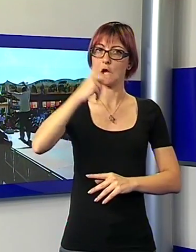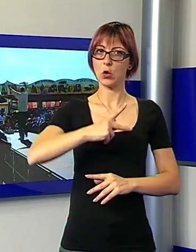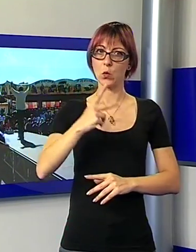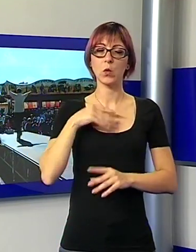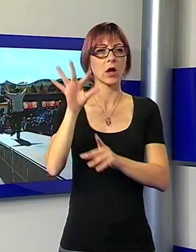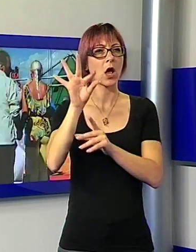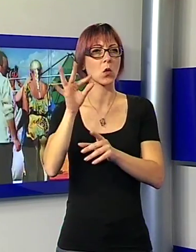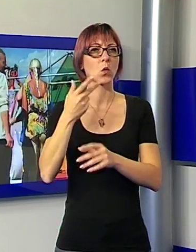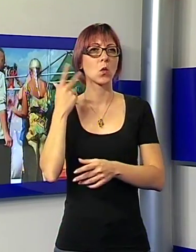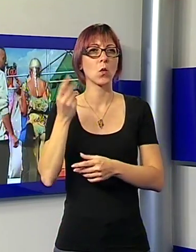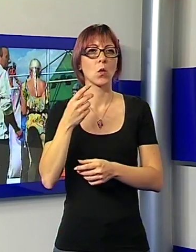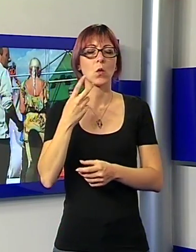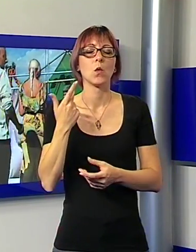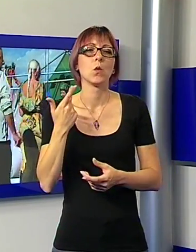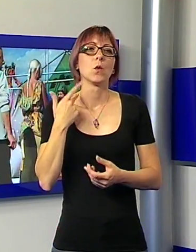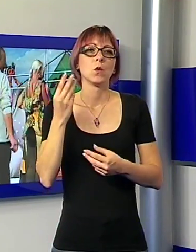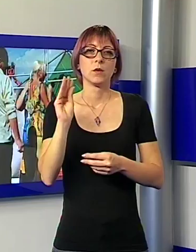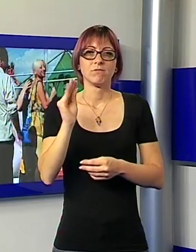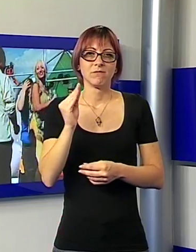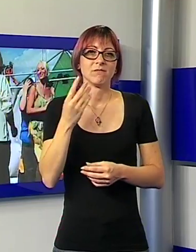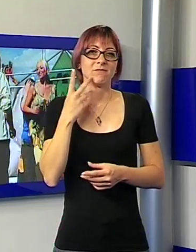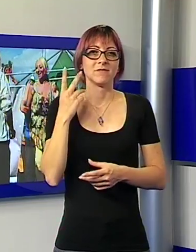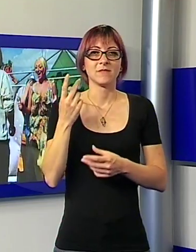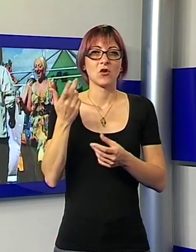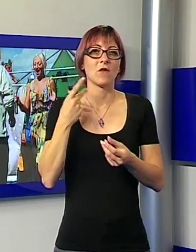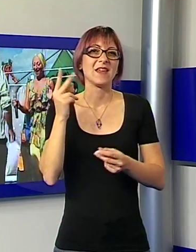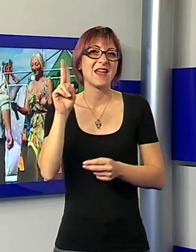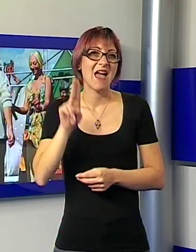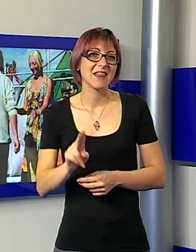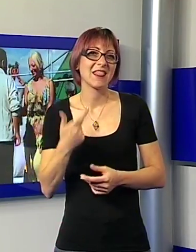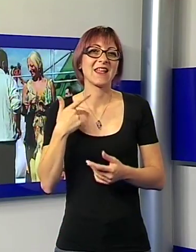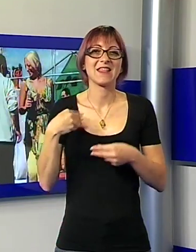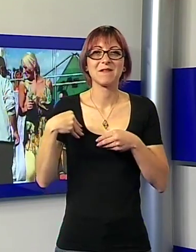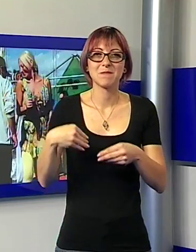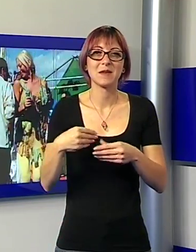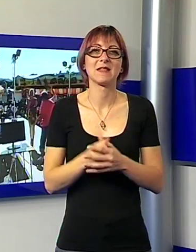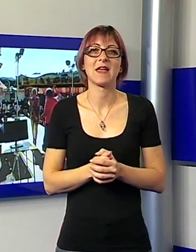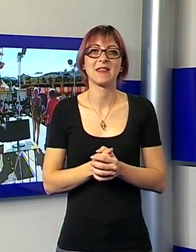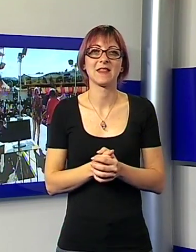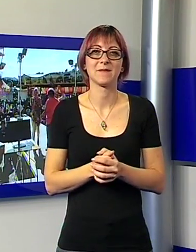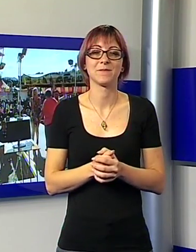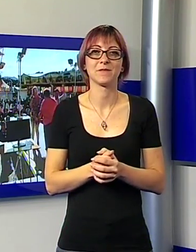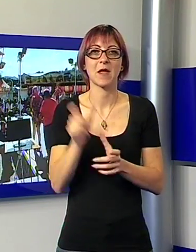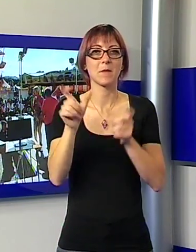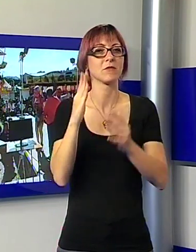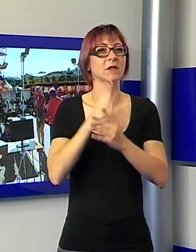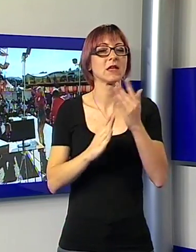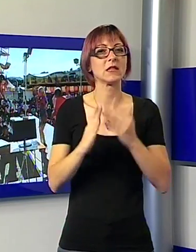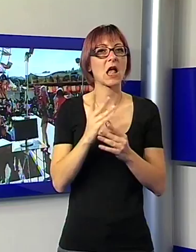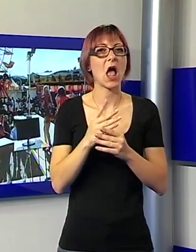animatori e artisti. E i ragazzi speciali sono stati davvero grandi protagonisti del pomeriggio di festa, cantando e ballando i brani più